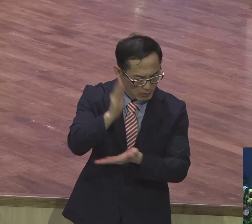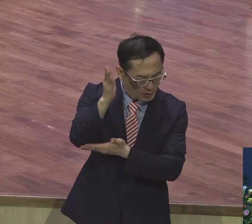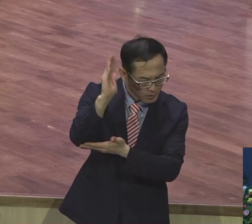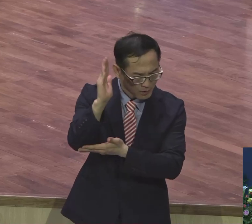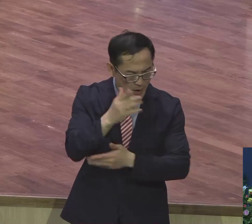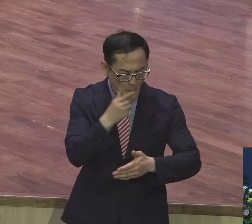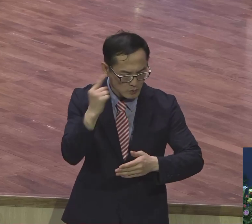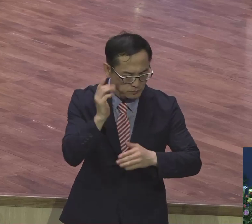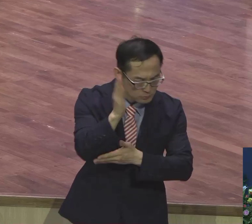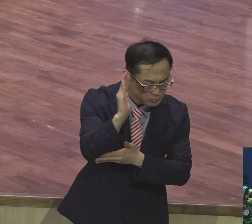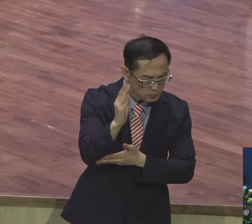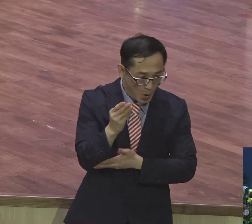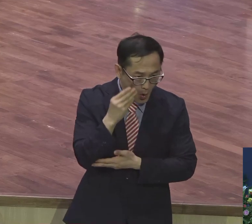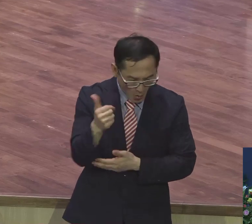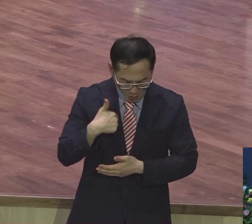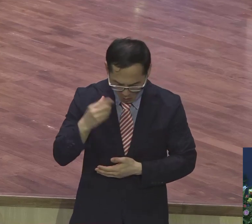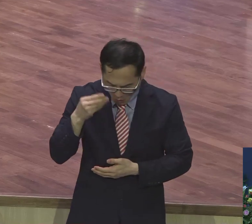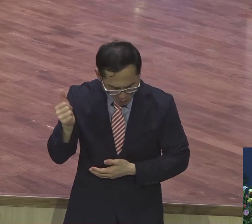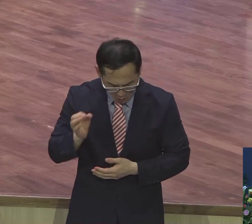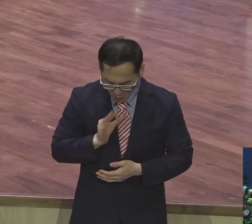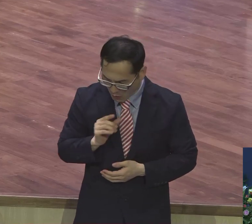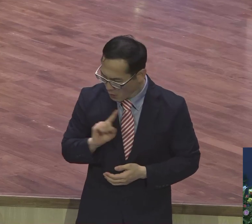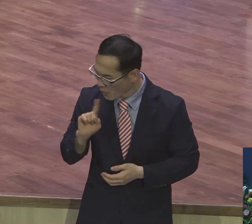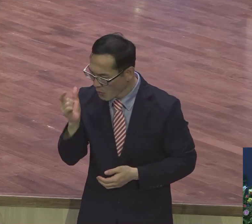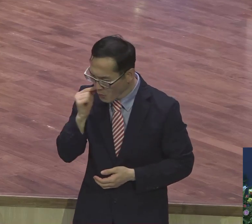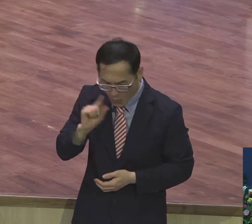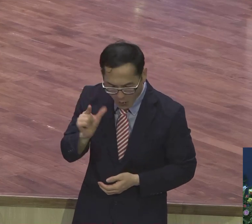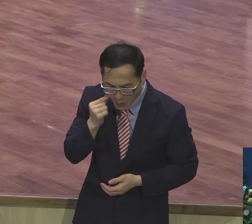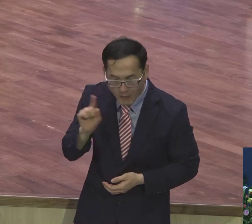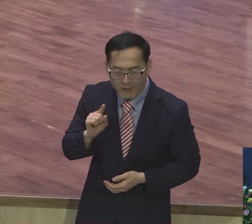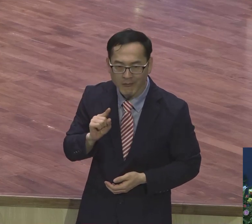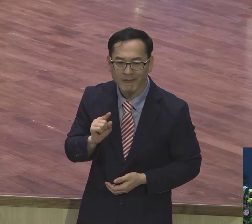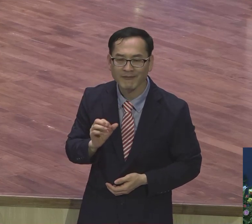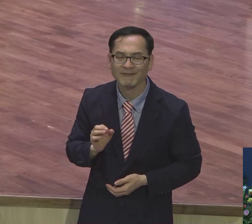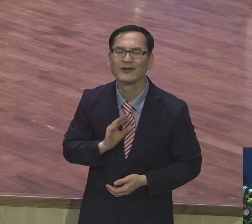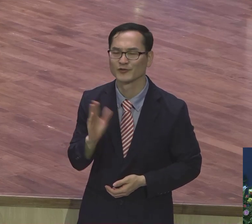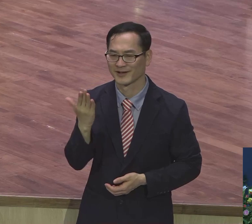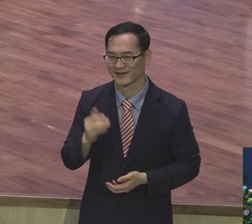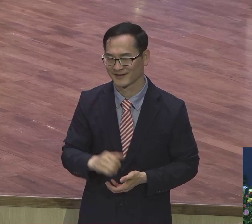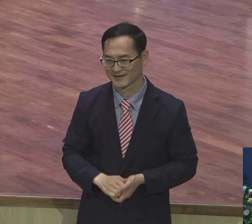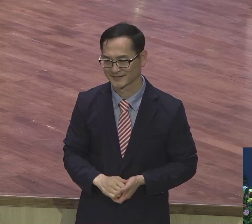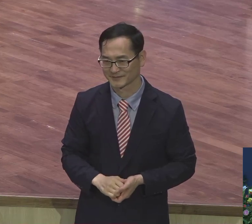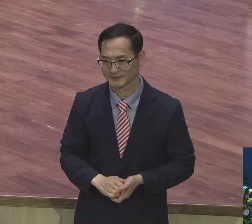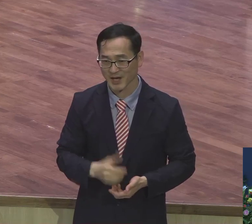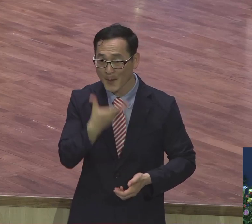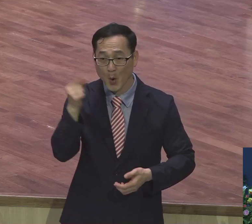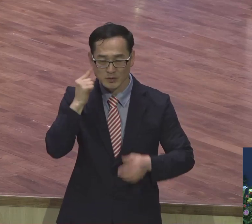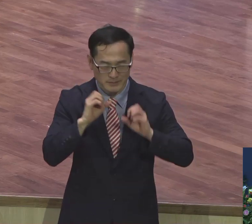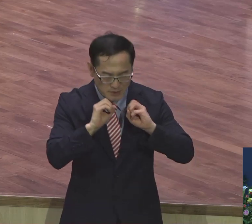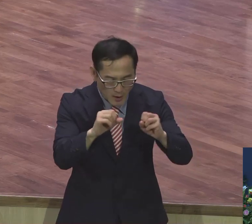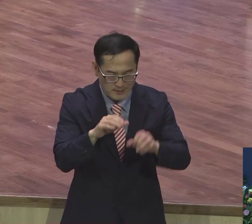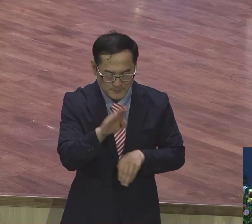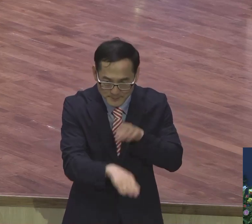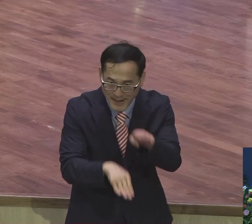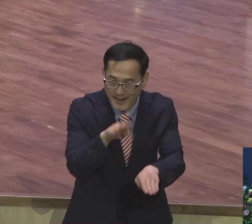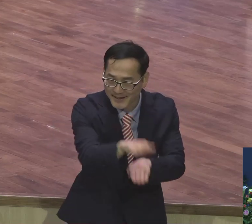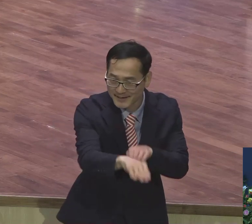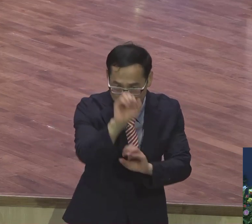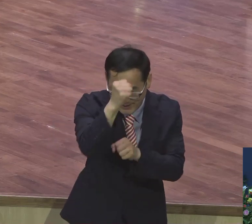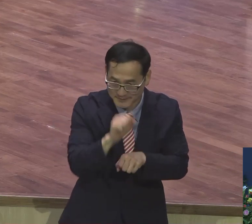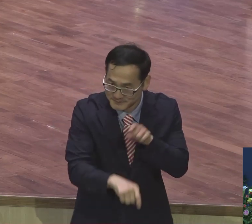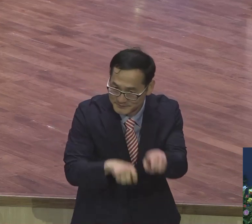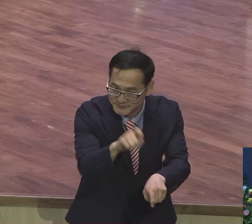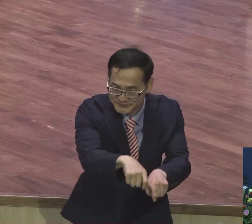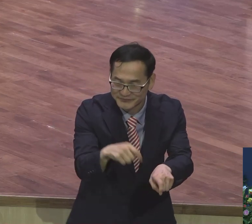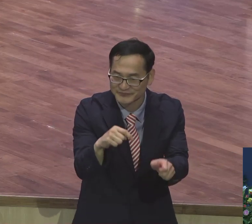나와요. 특히 오늘 봄을 보면요. 이런 보금을 증거하는 발걸음이 뭐요. 가장 아름답다고 증거하잖아요.